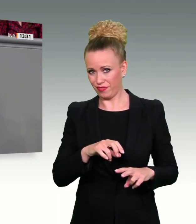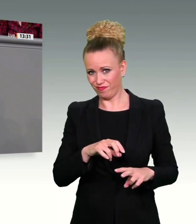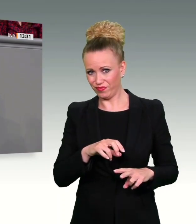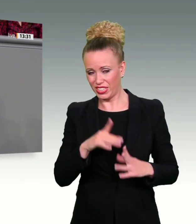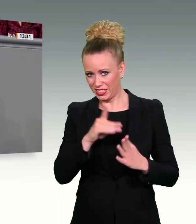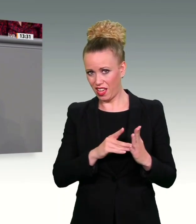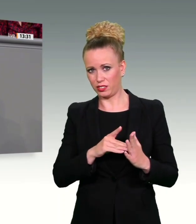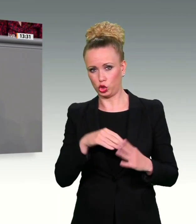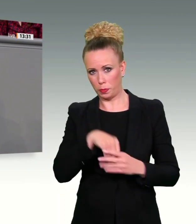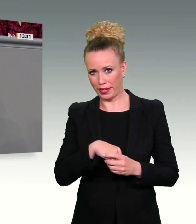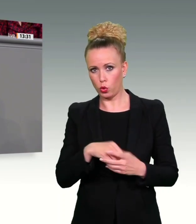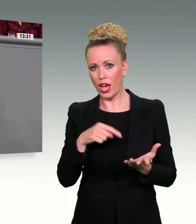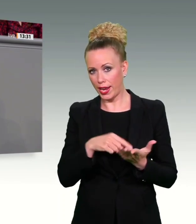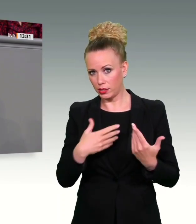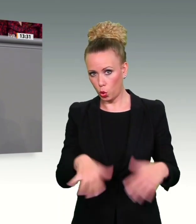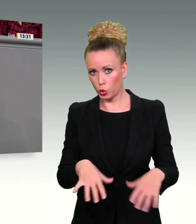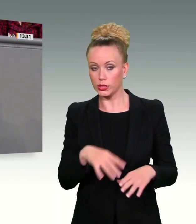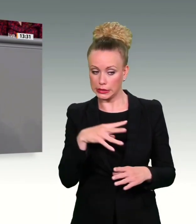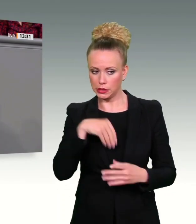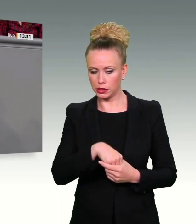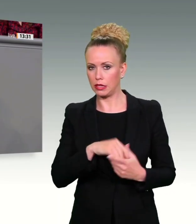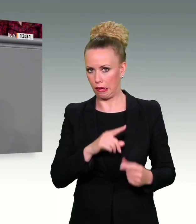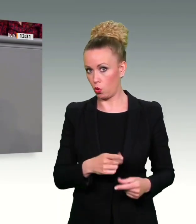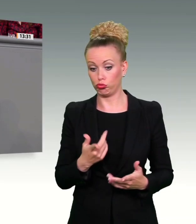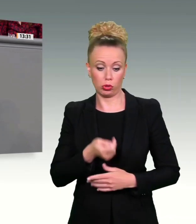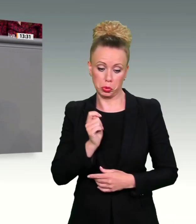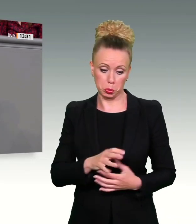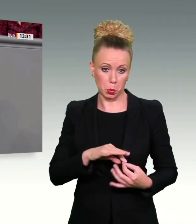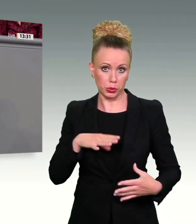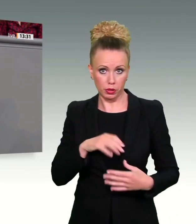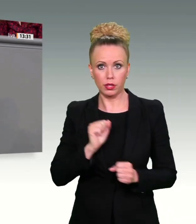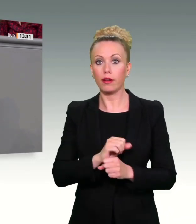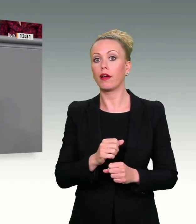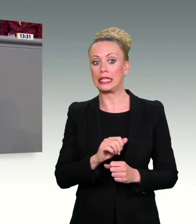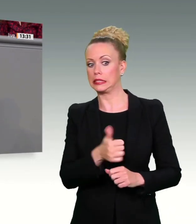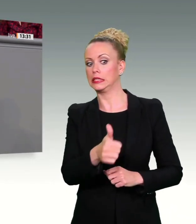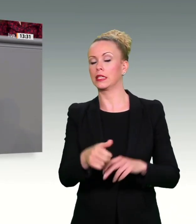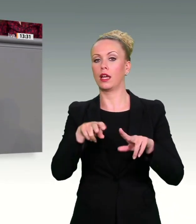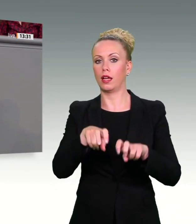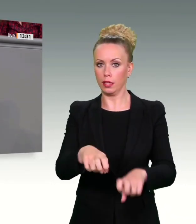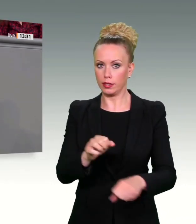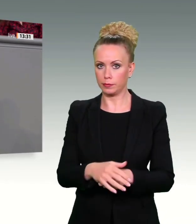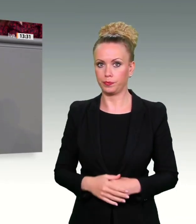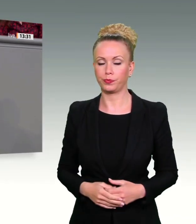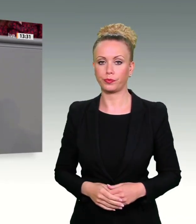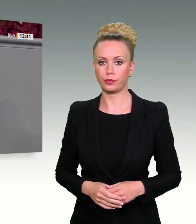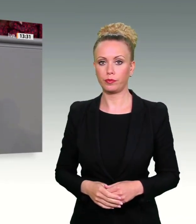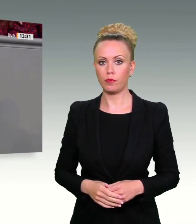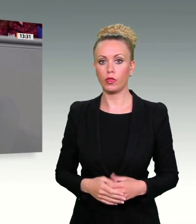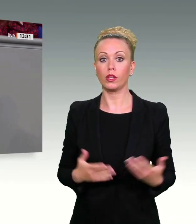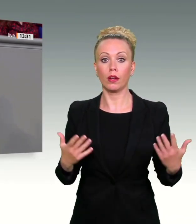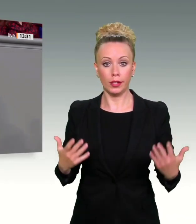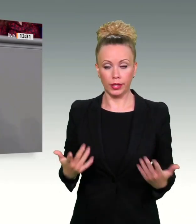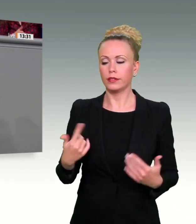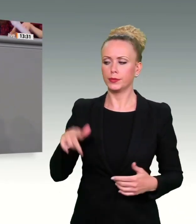mit Richterbeschluss ausgelesen werden kann. Die Frau Innenministerin, die heute sicherlich sonst auch da wäre, aber aus bekannten Gründen heute nicht